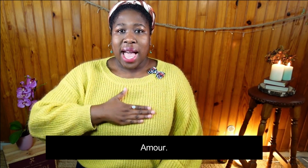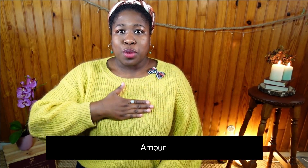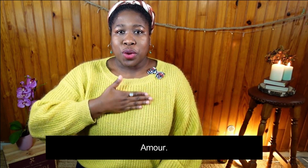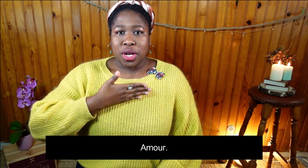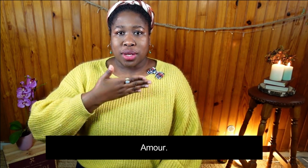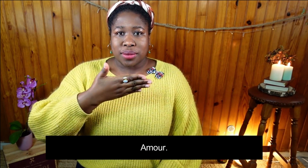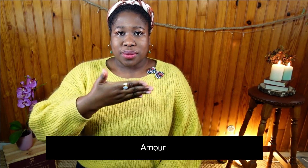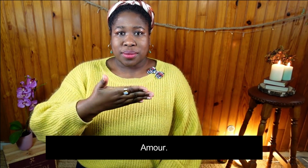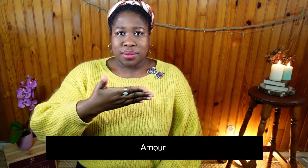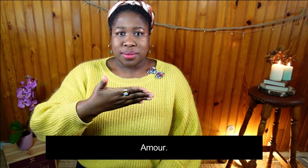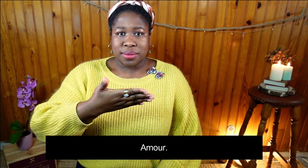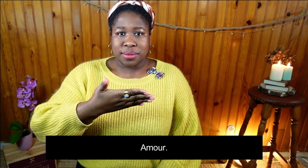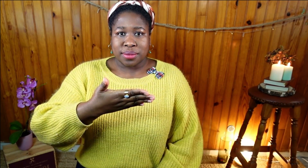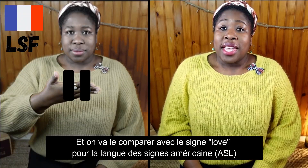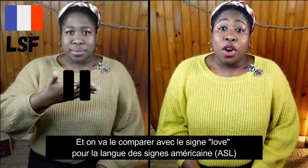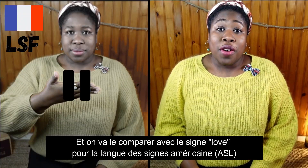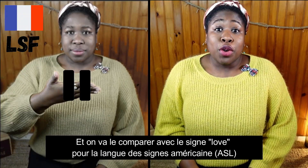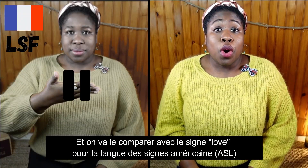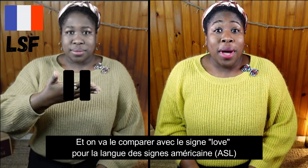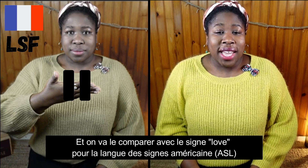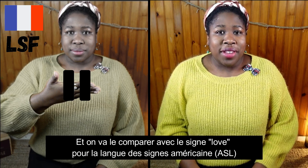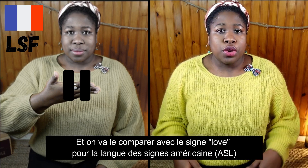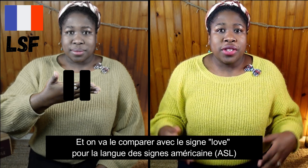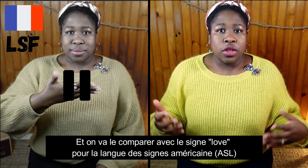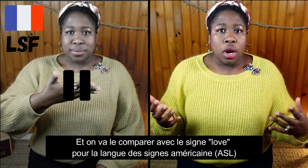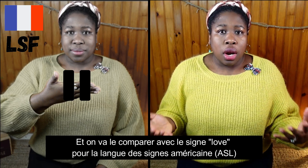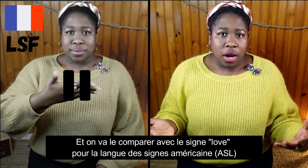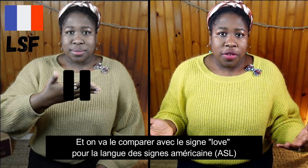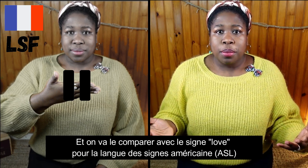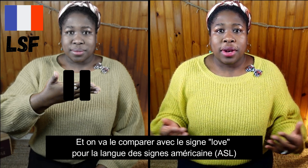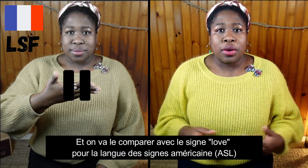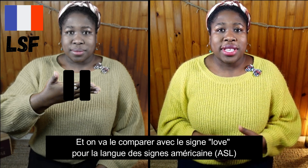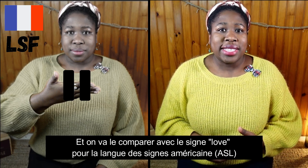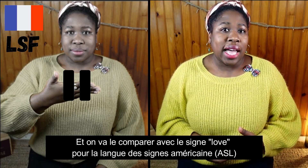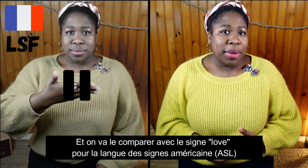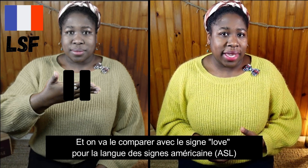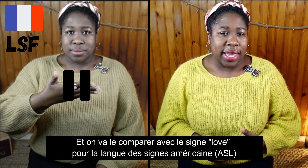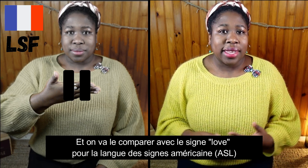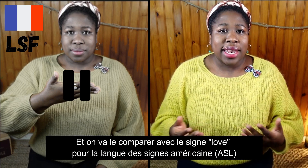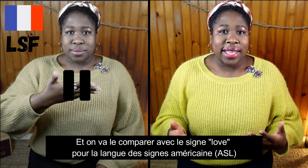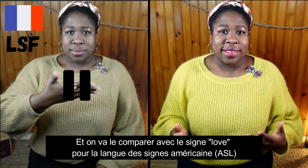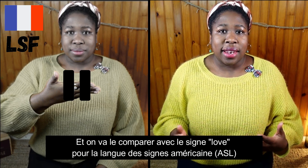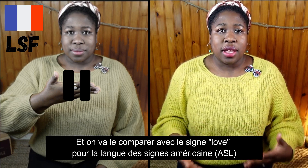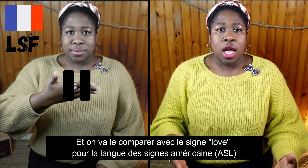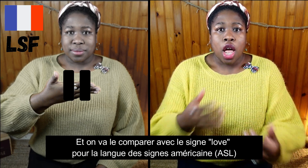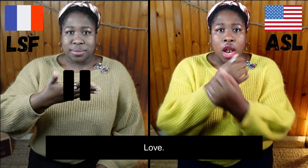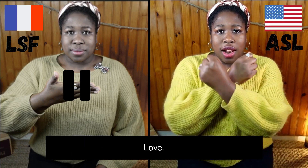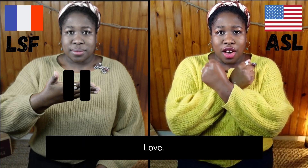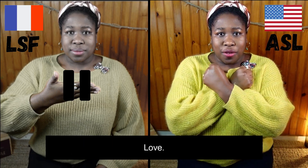Amour. Et on va le comparer avec le signe love pour la langue des signes américaine, la SL. Love.